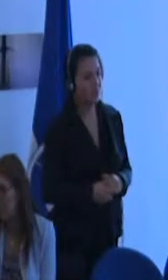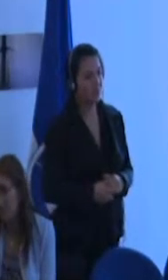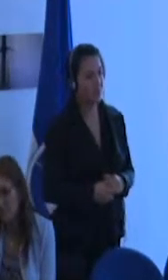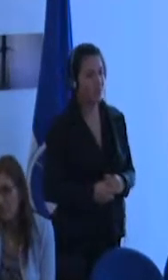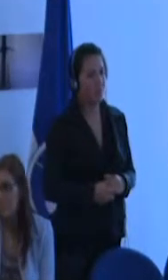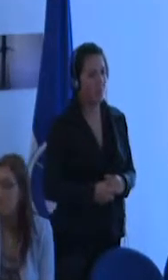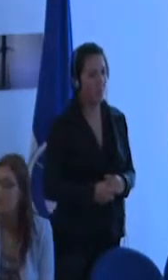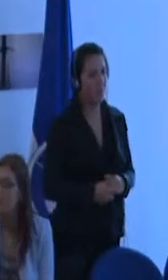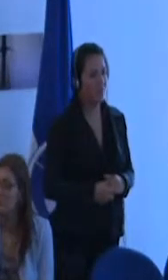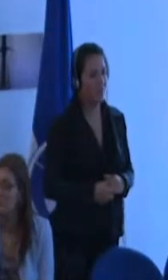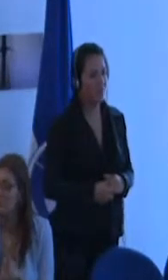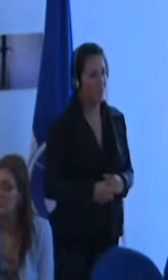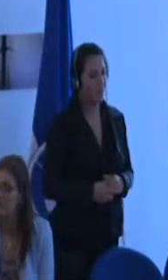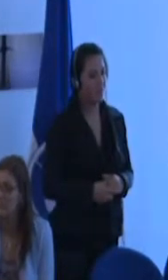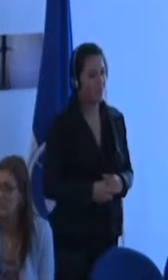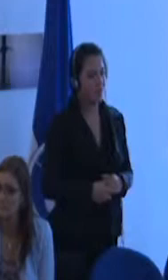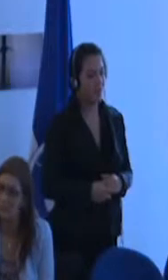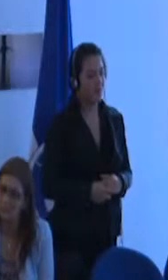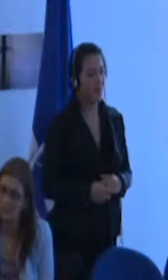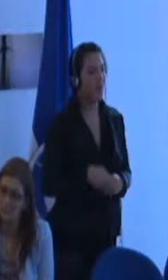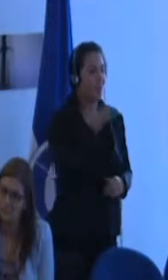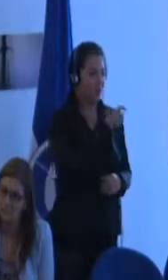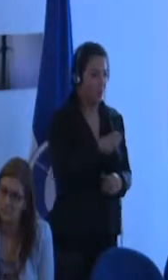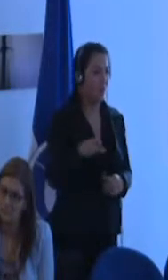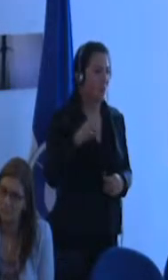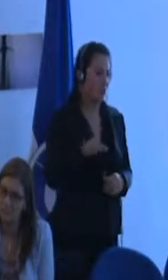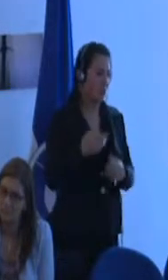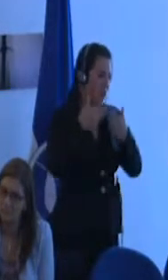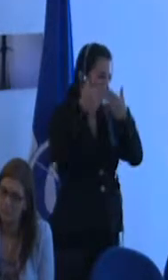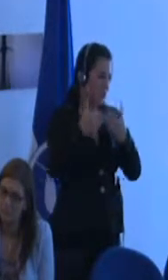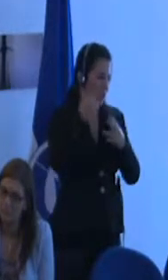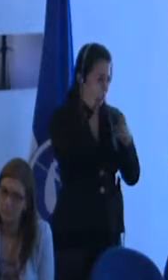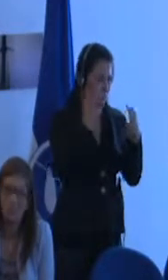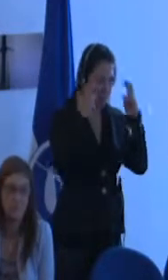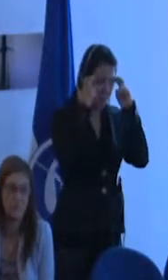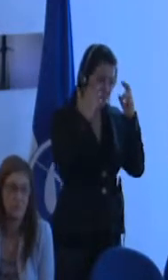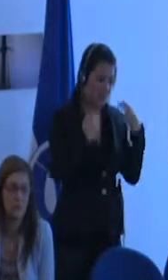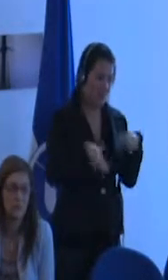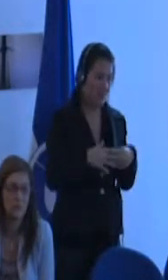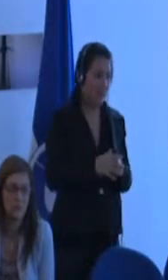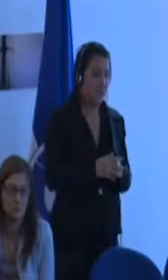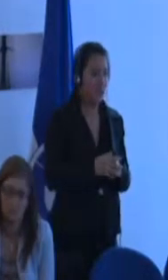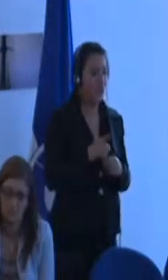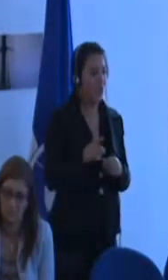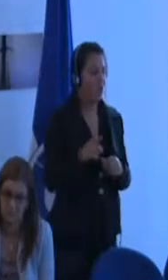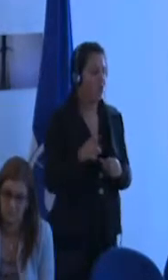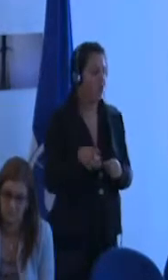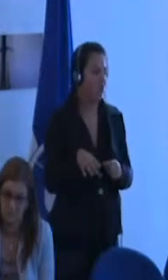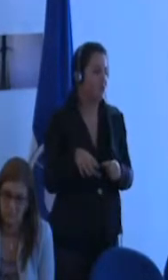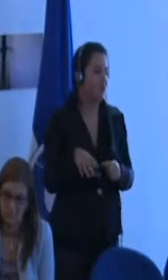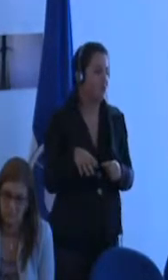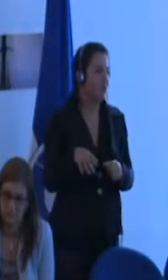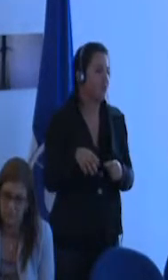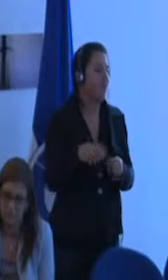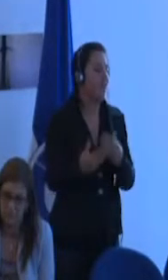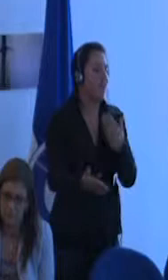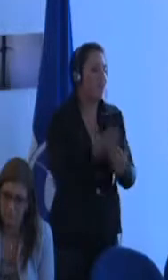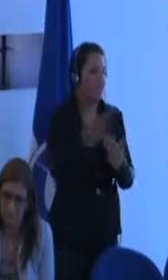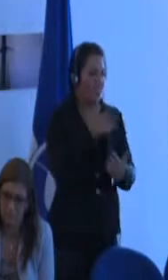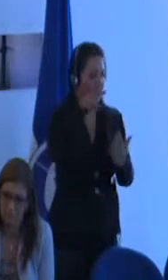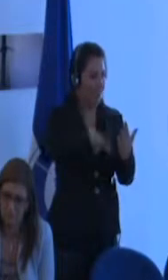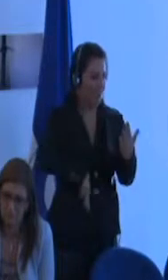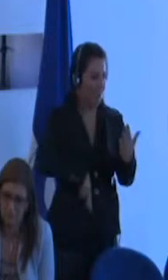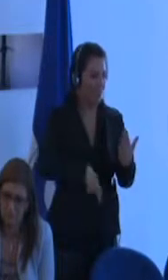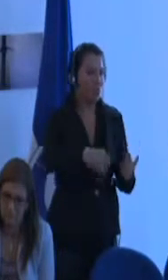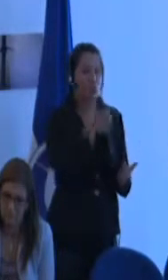tienen una limitación cognitiva importante. Con dispositivos fáciles de leer,